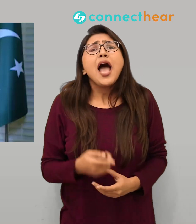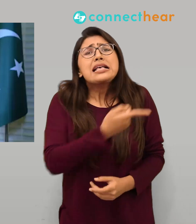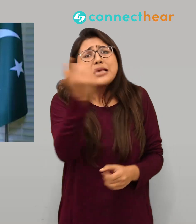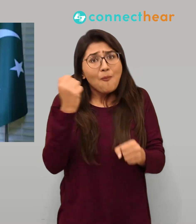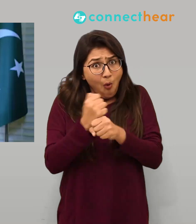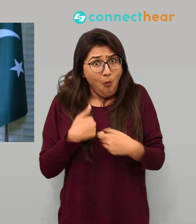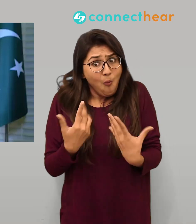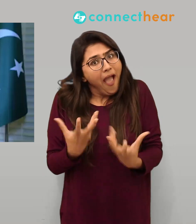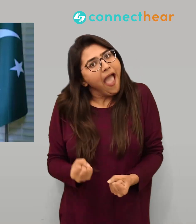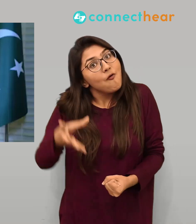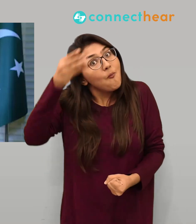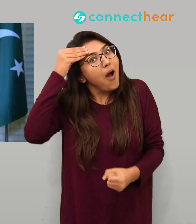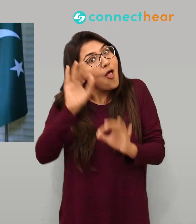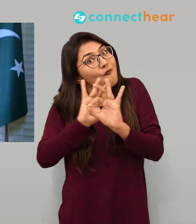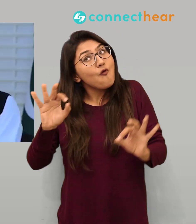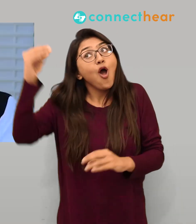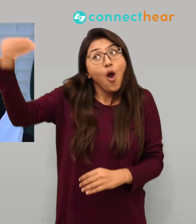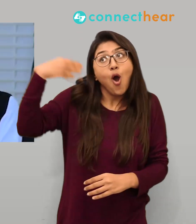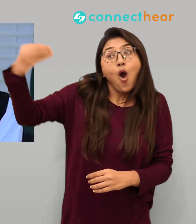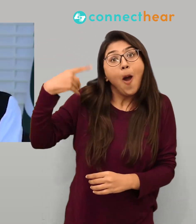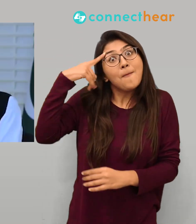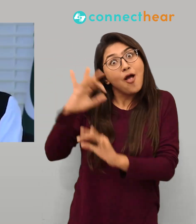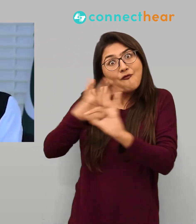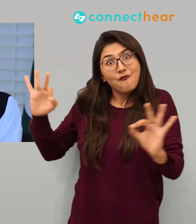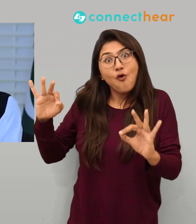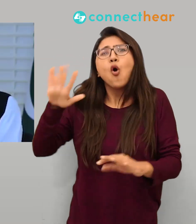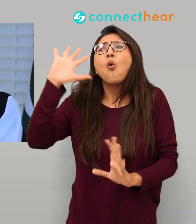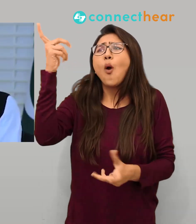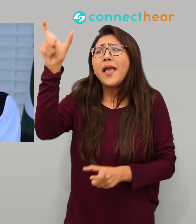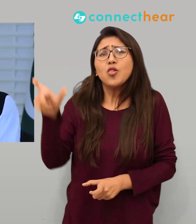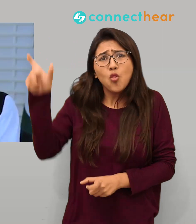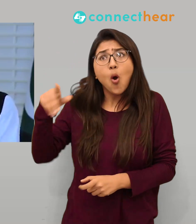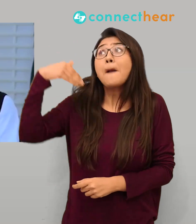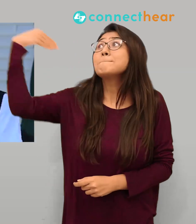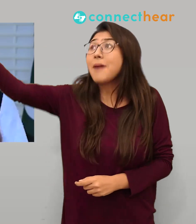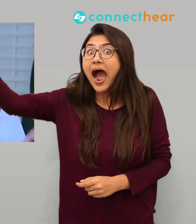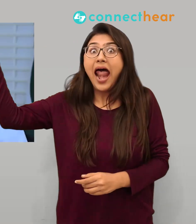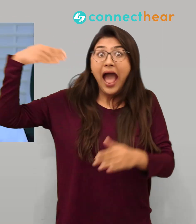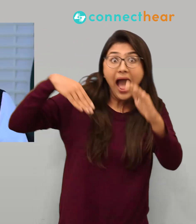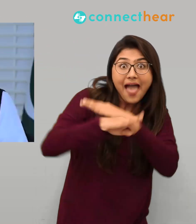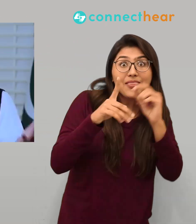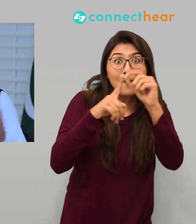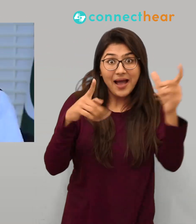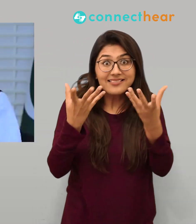اور ہر روز آ رہی ہے نئے انفرمیشن جانبی باہر پاکستانیوں کے بینک اکاؤنٹس باہر اساسے پاکستان میں یہ ساری